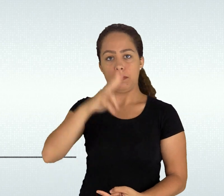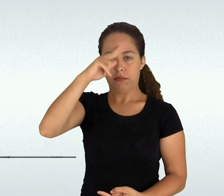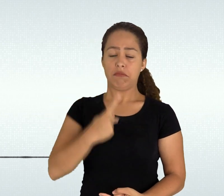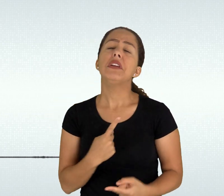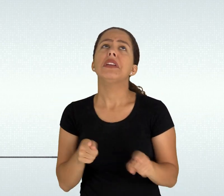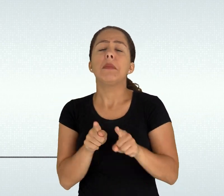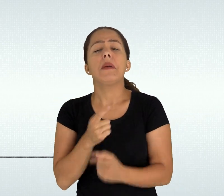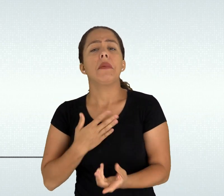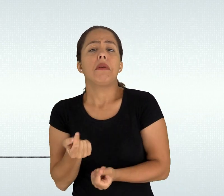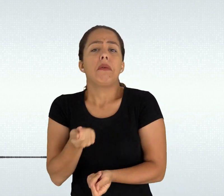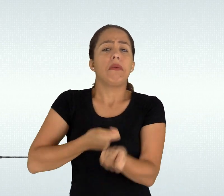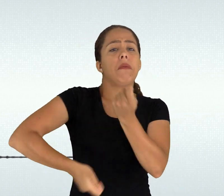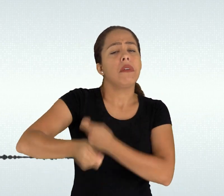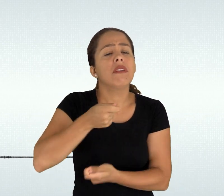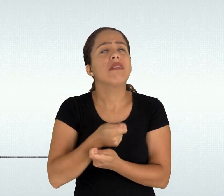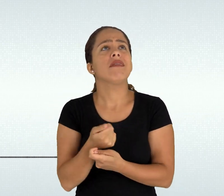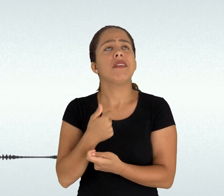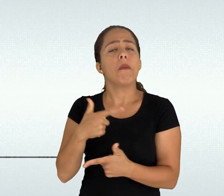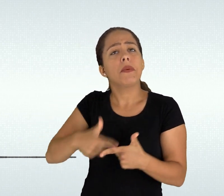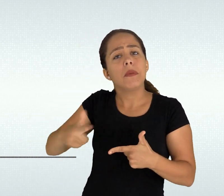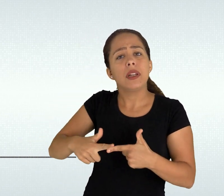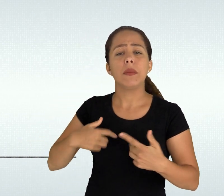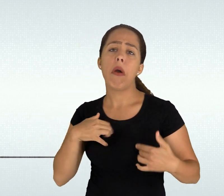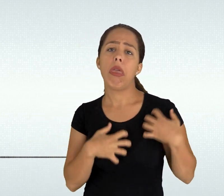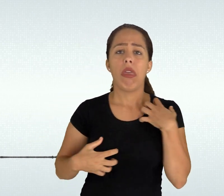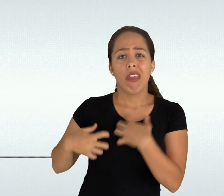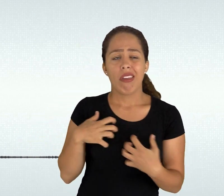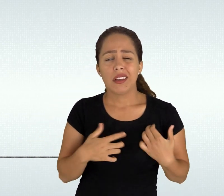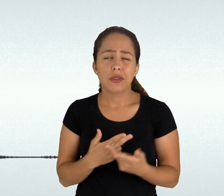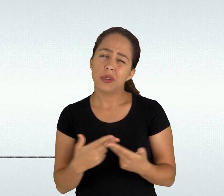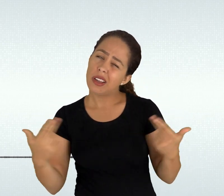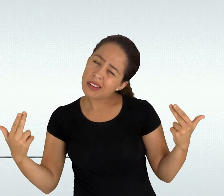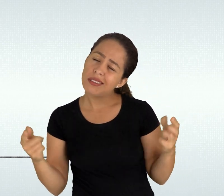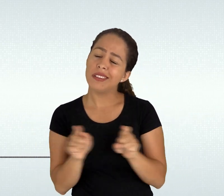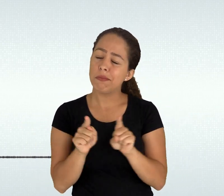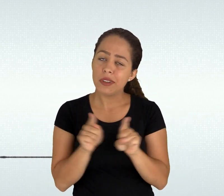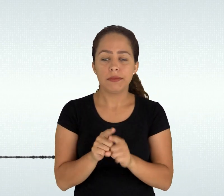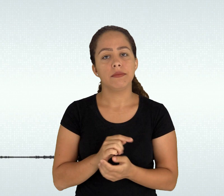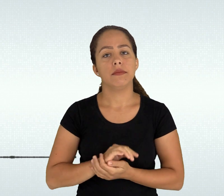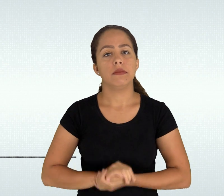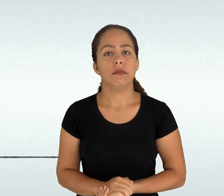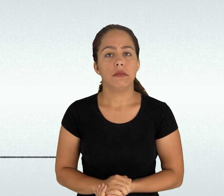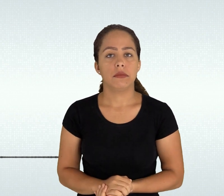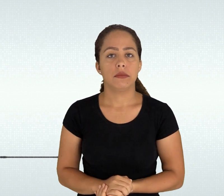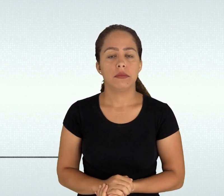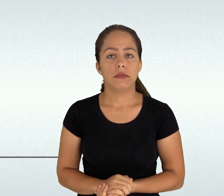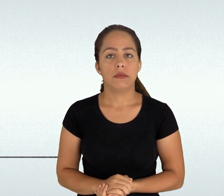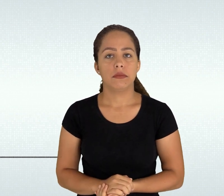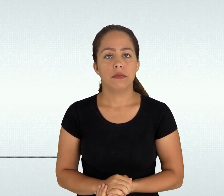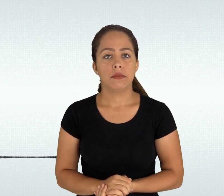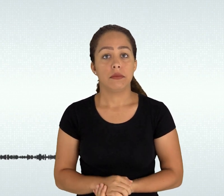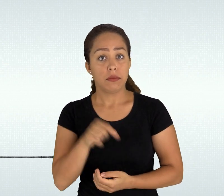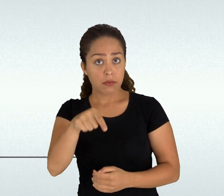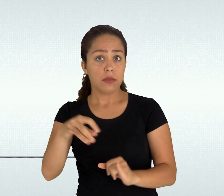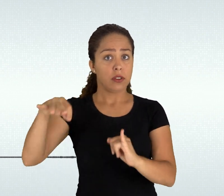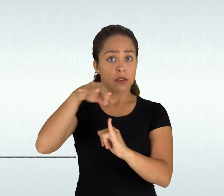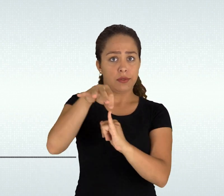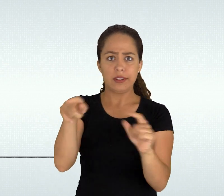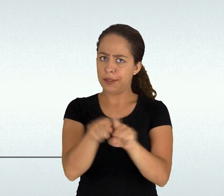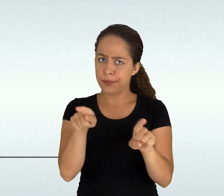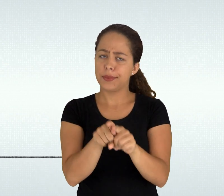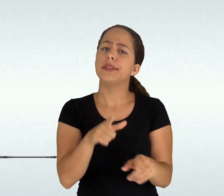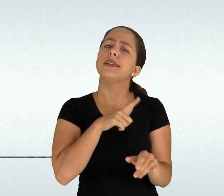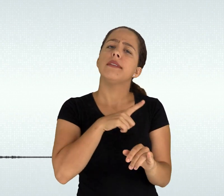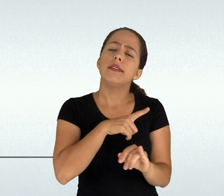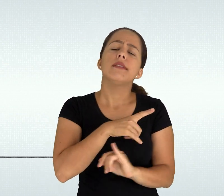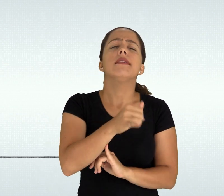prática econômica porque garante a existência produzindo riquezas e satisfazendo necessidades Fecha aspas